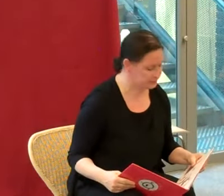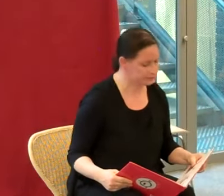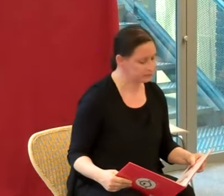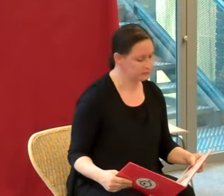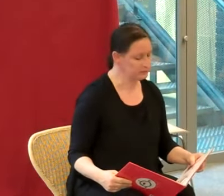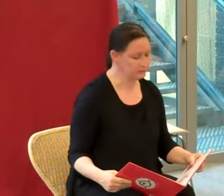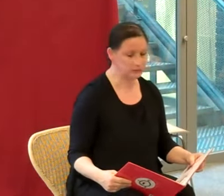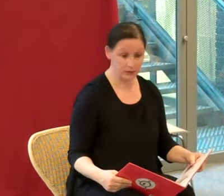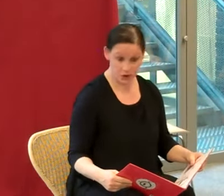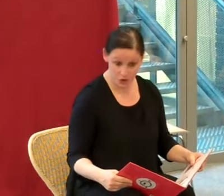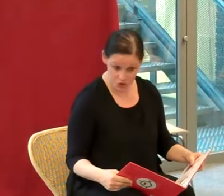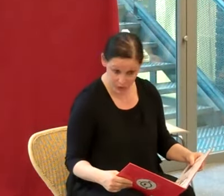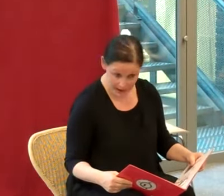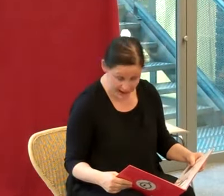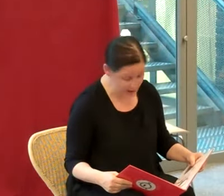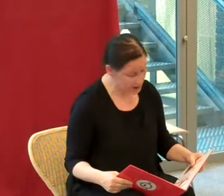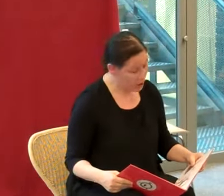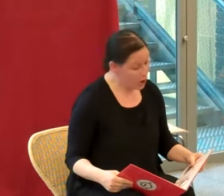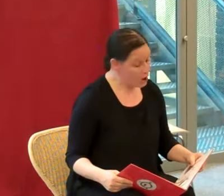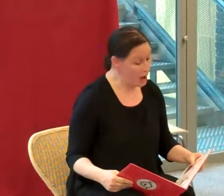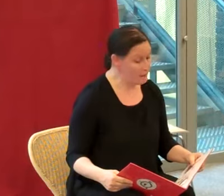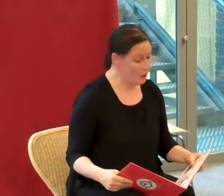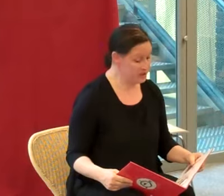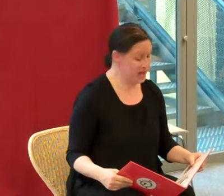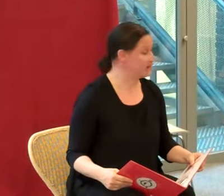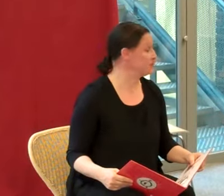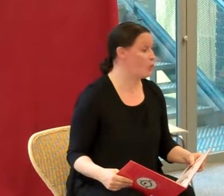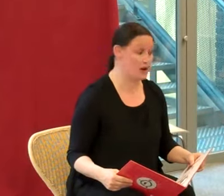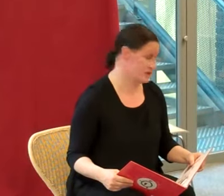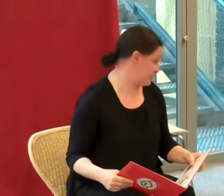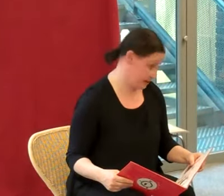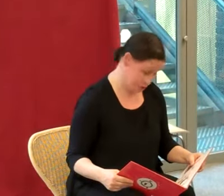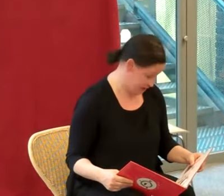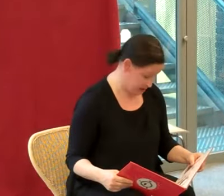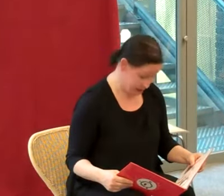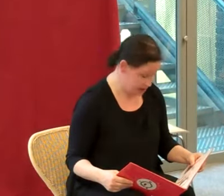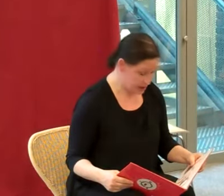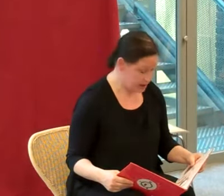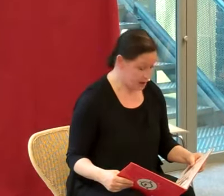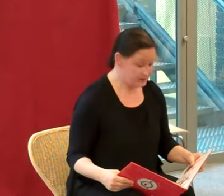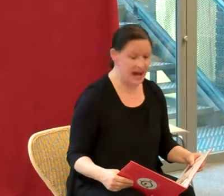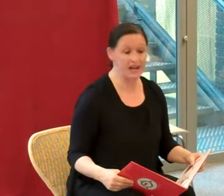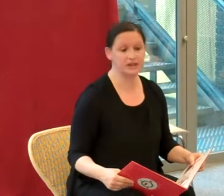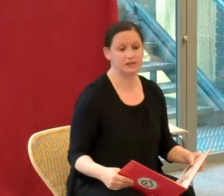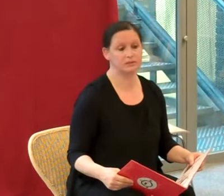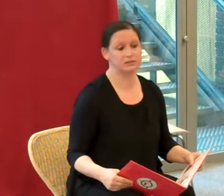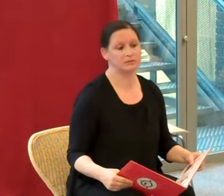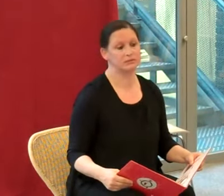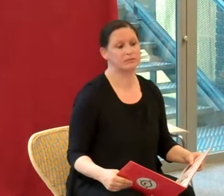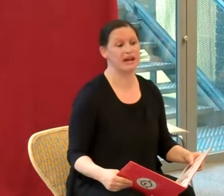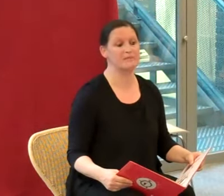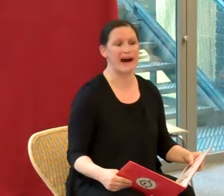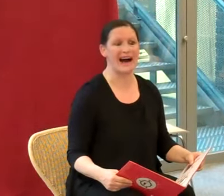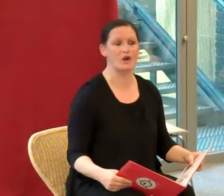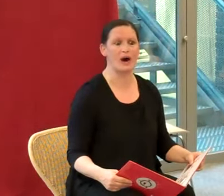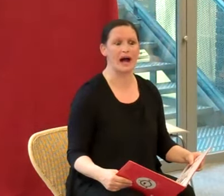Ce soir-là, comme aucun des trois ne savait cuisiner, Dinde prépara le